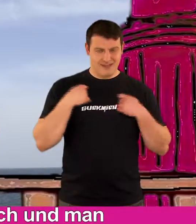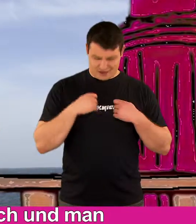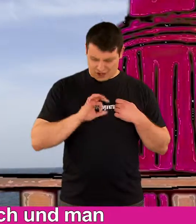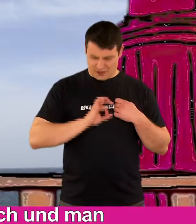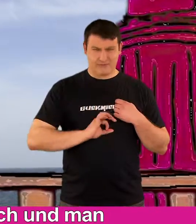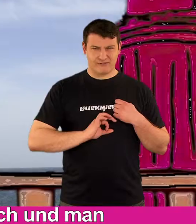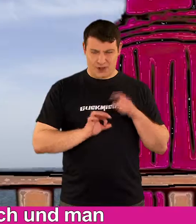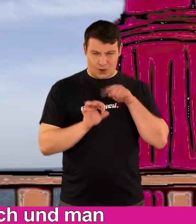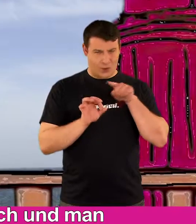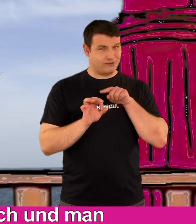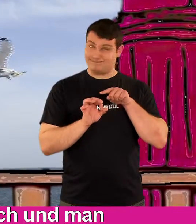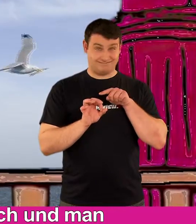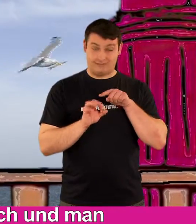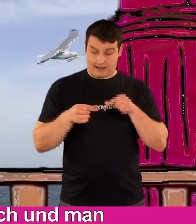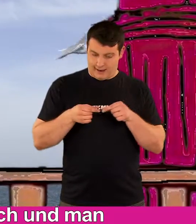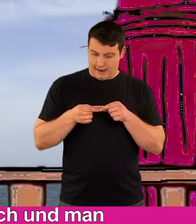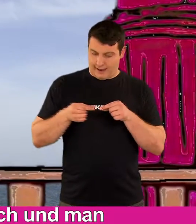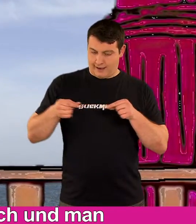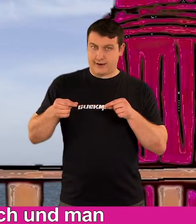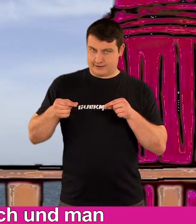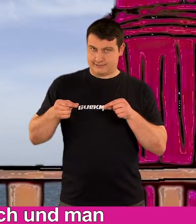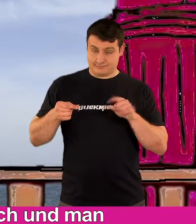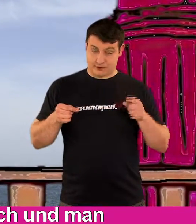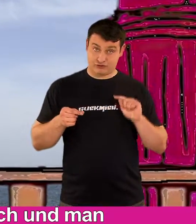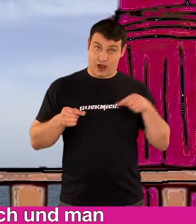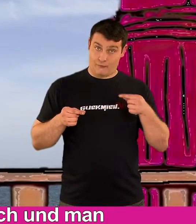Sie sind länglich und man steckt sie durch eine Schlaufe.